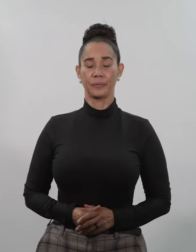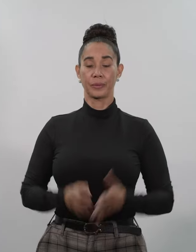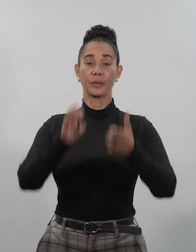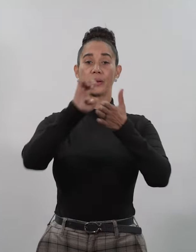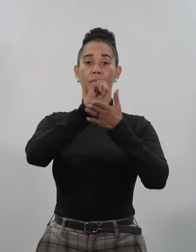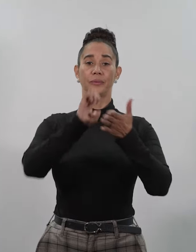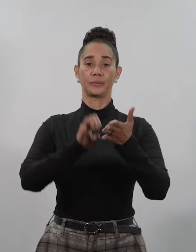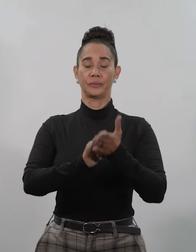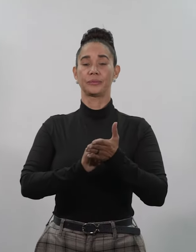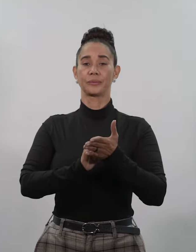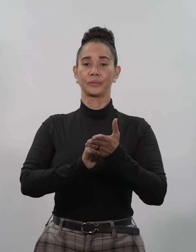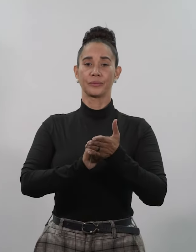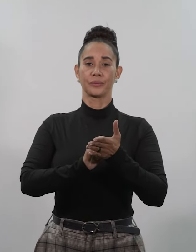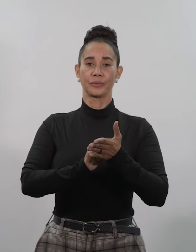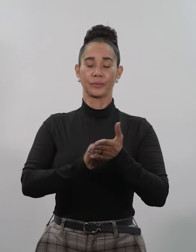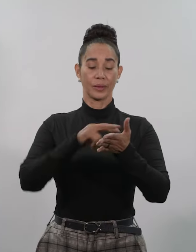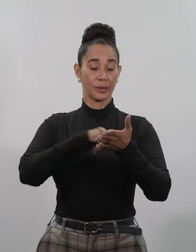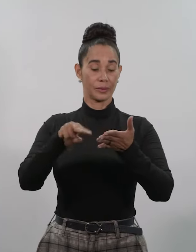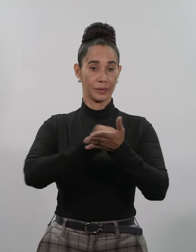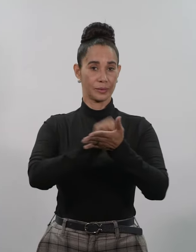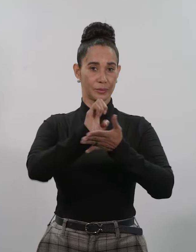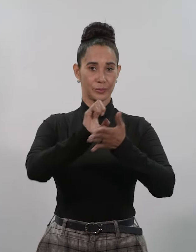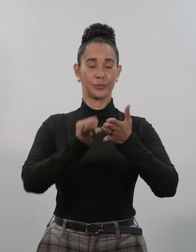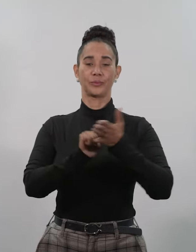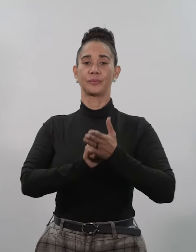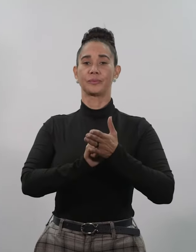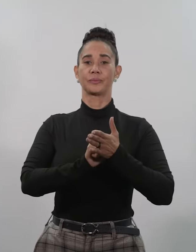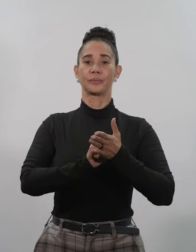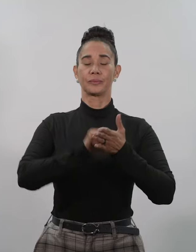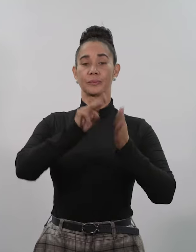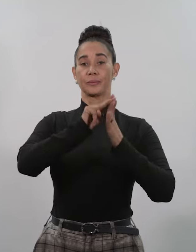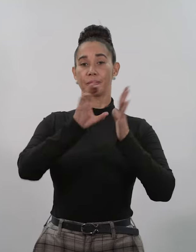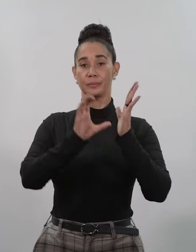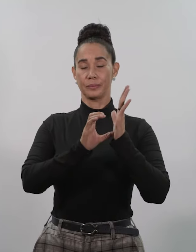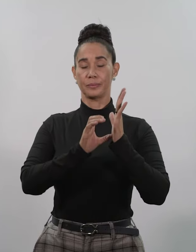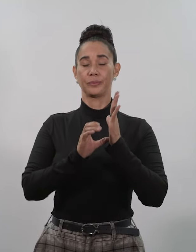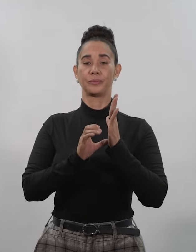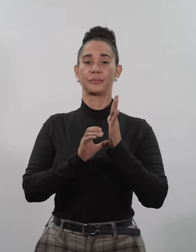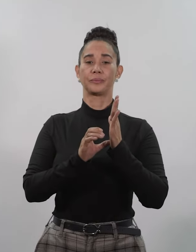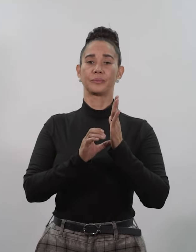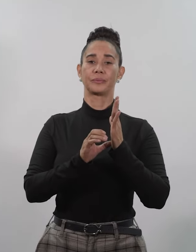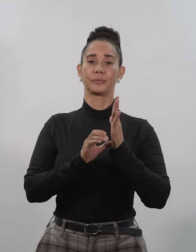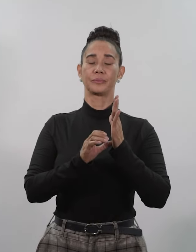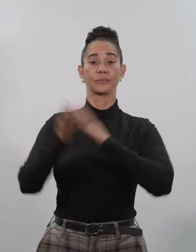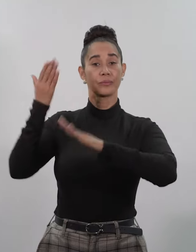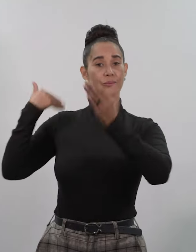Evangelio Lectura del Santo Evangelio según San Marcos En aquel tiempo,